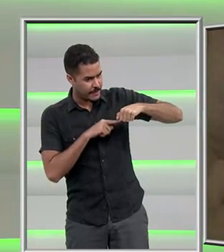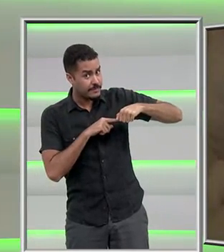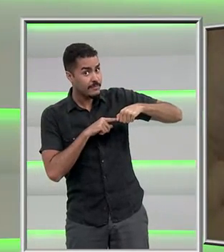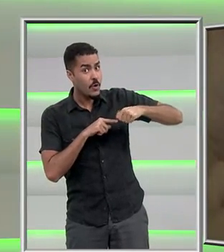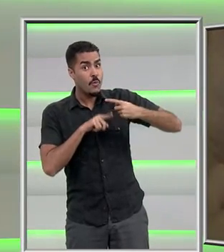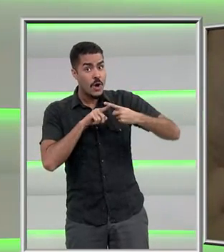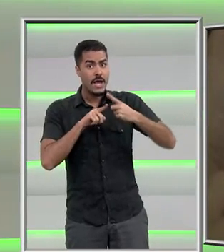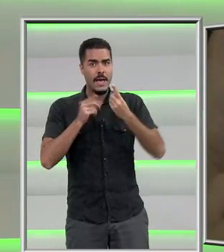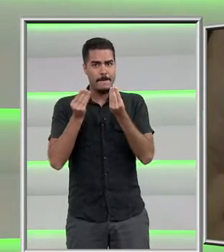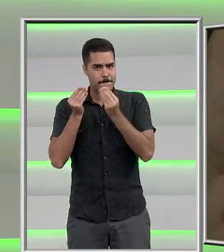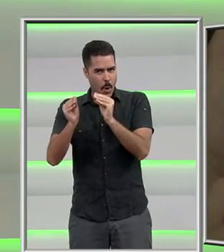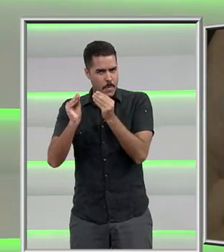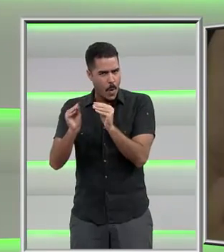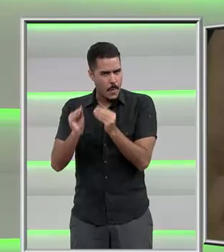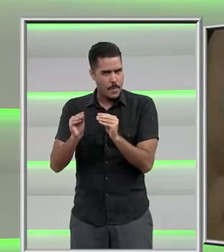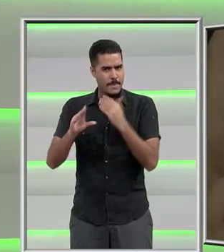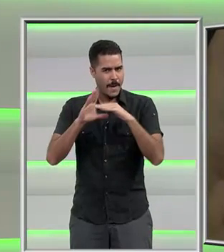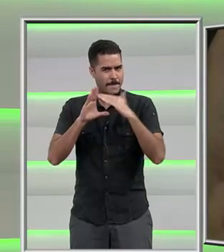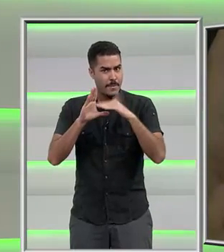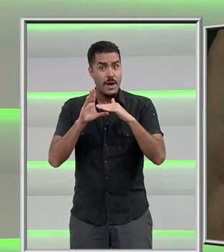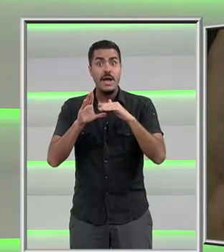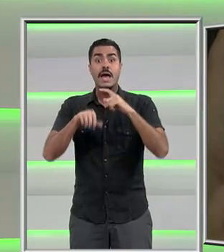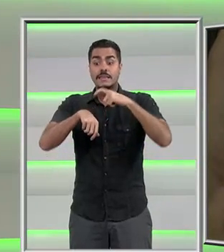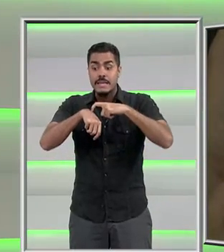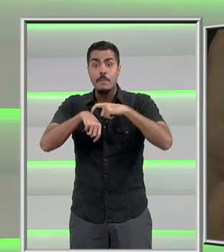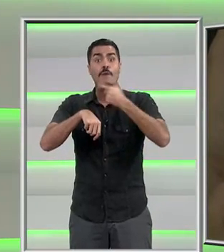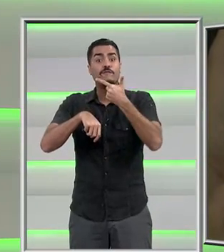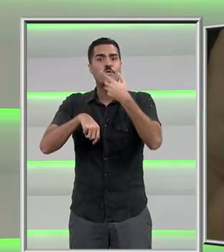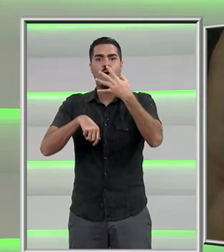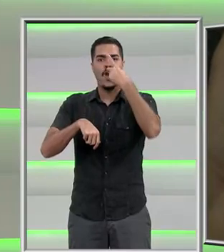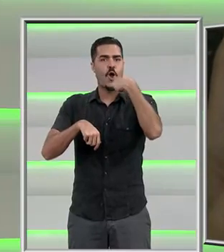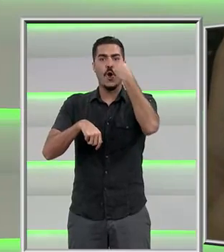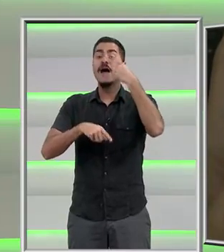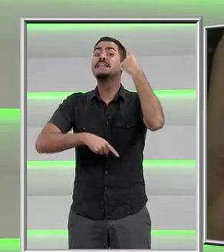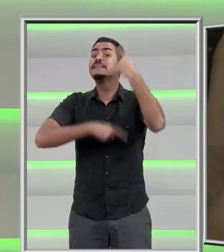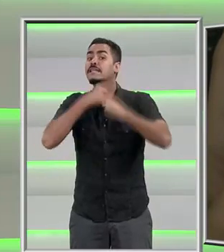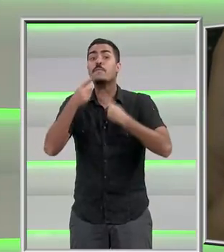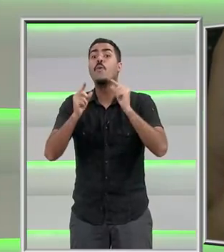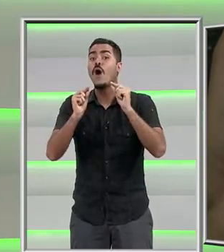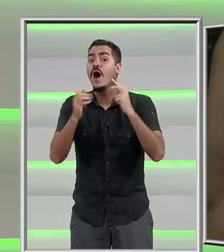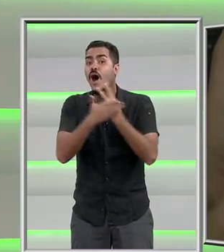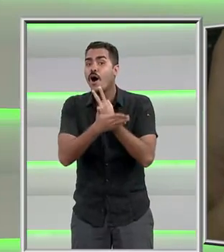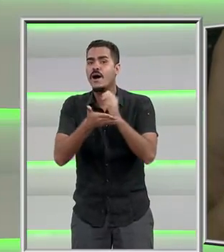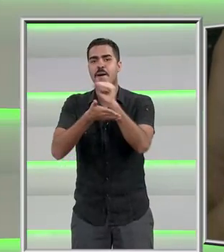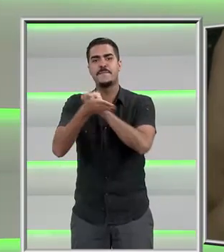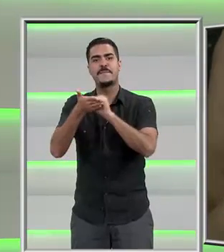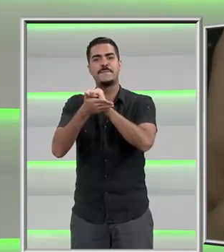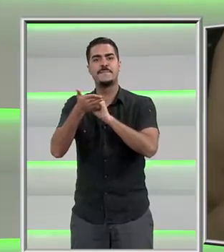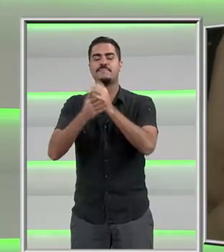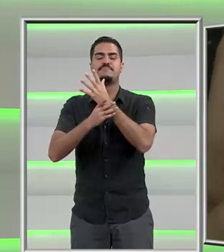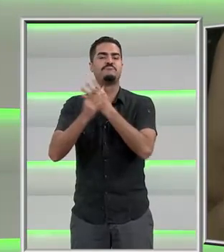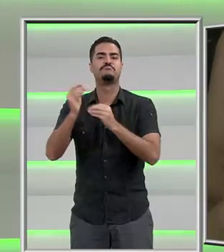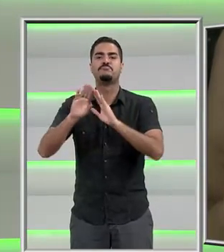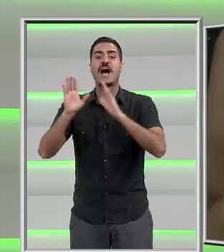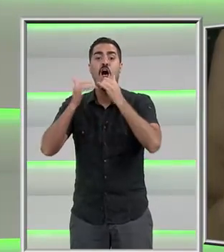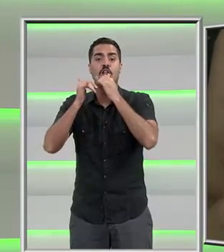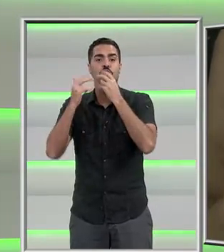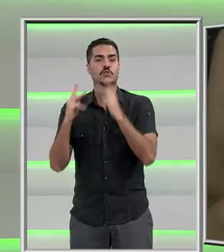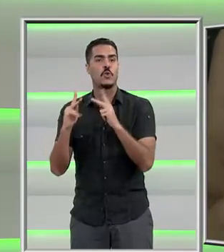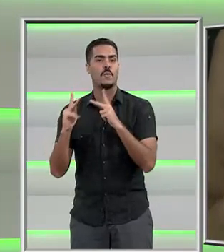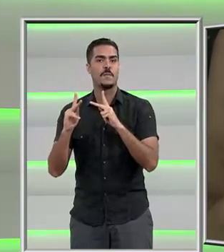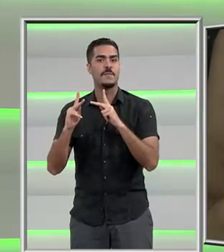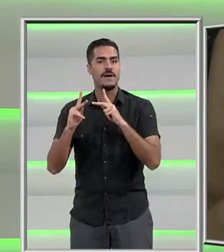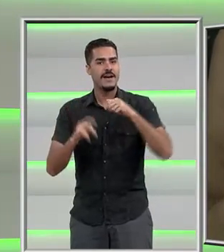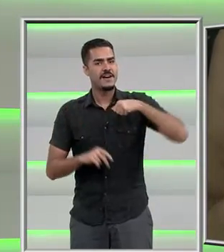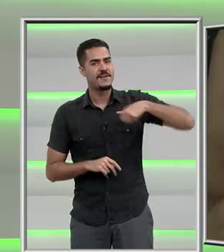conteúdo postado na rede só dura 24 horas. Depois desse tempo, ele é deletado automaticamente